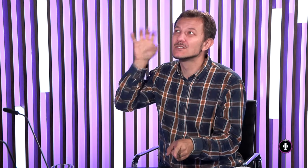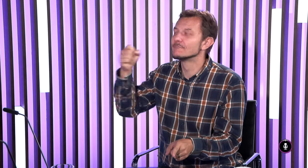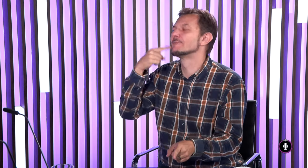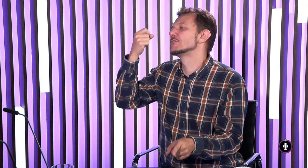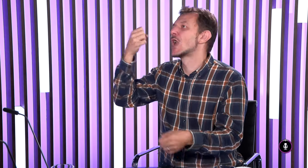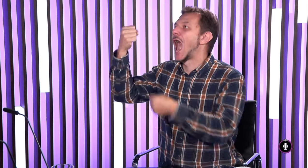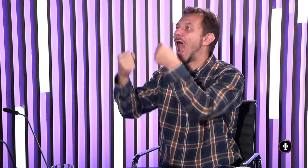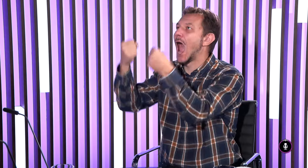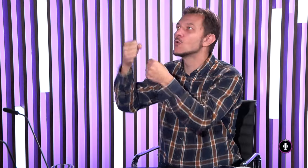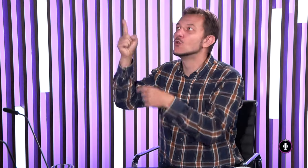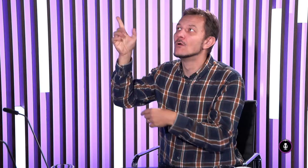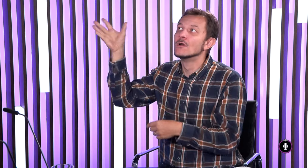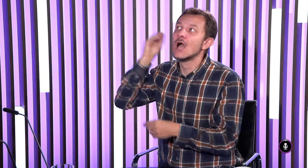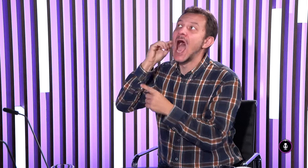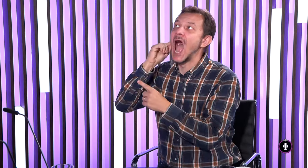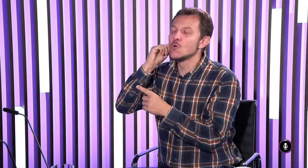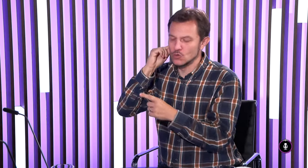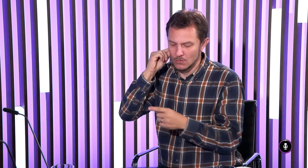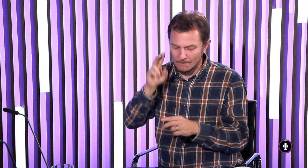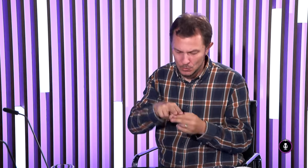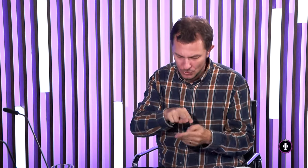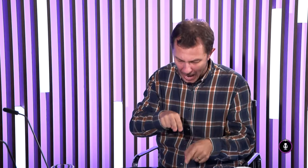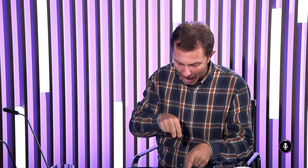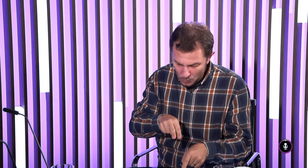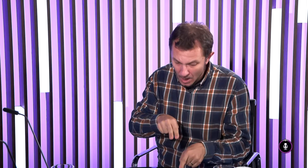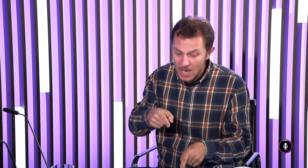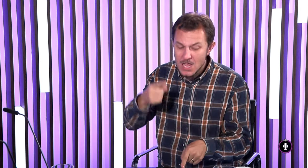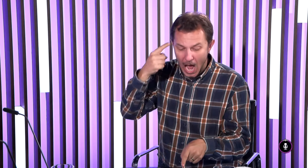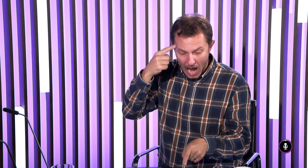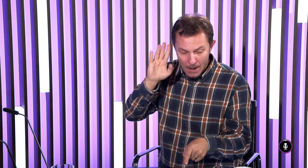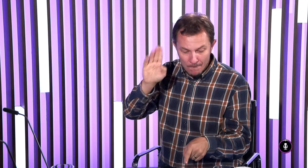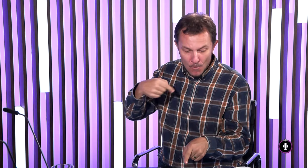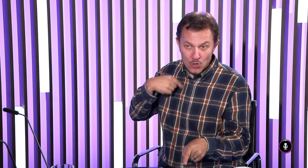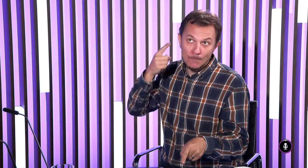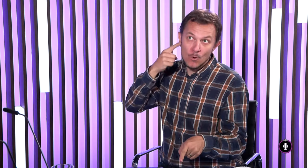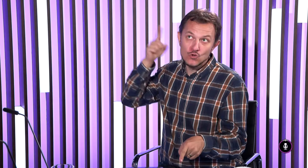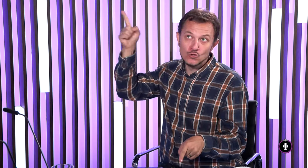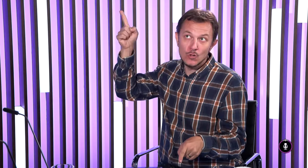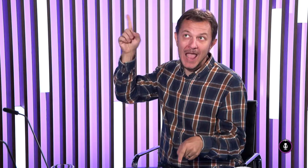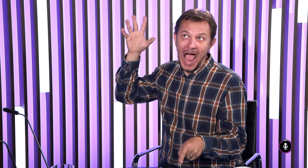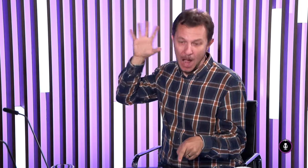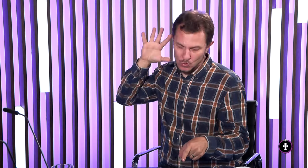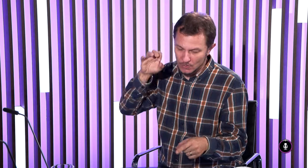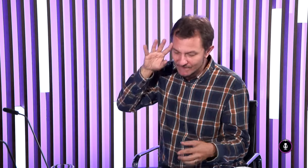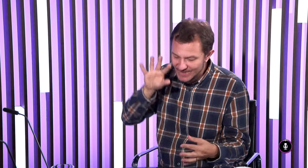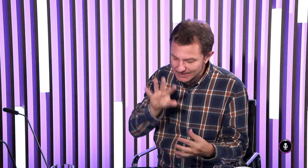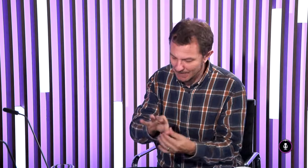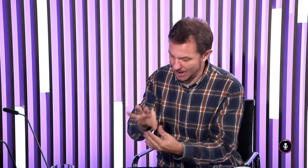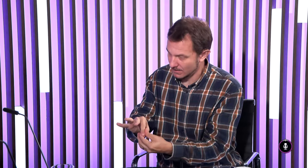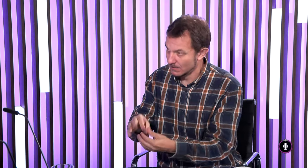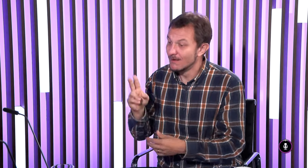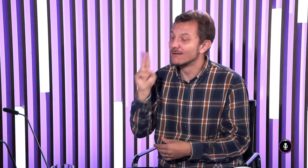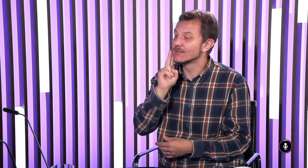spájame. Počul som to v takejto súvislosti napríklad auto a počujúci aj ten zvuk a potom ja to vidím zasa v texte a potom počujúci